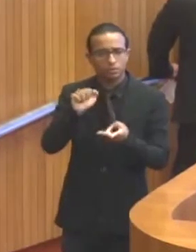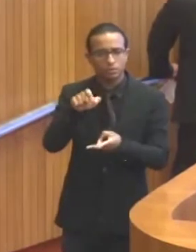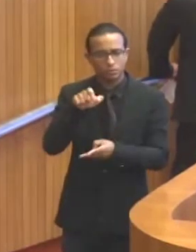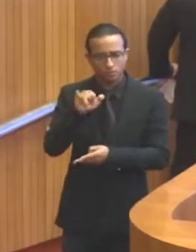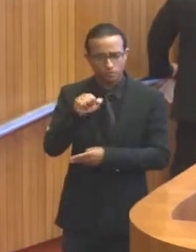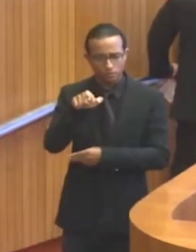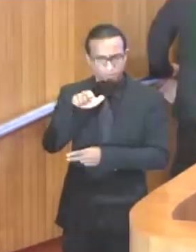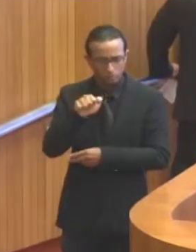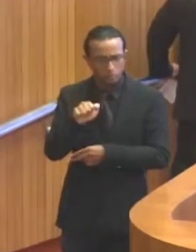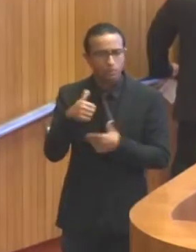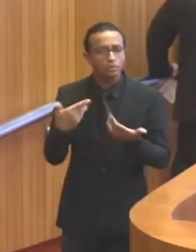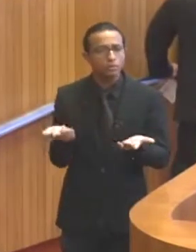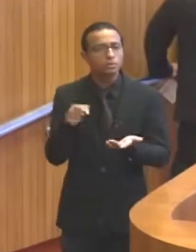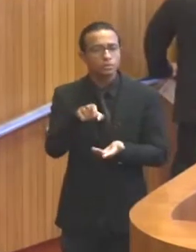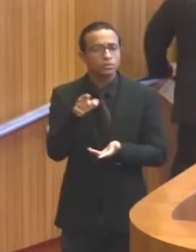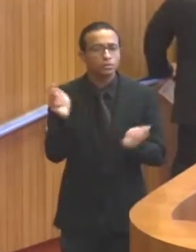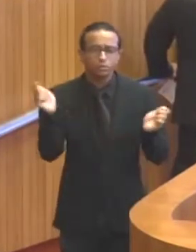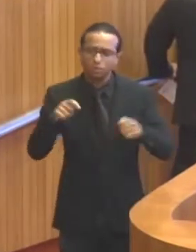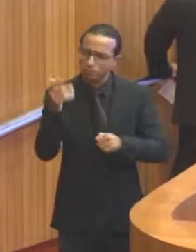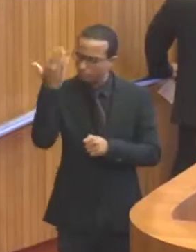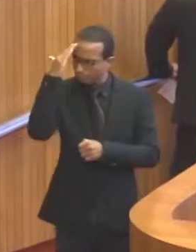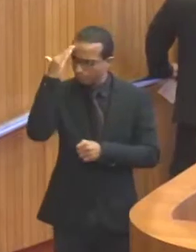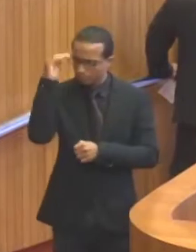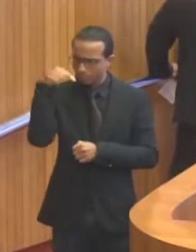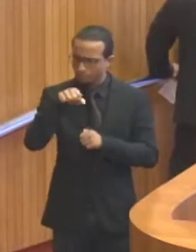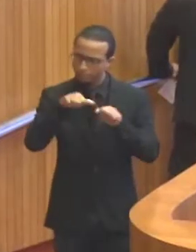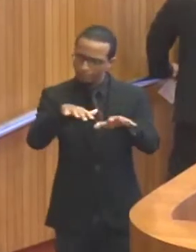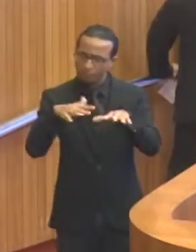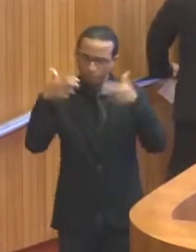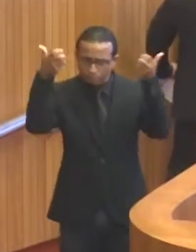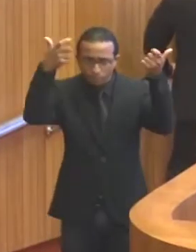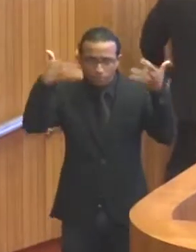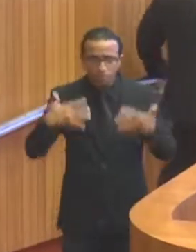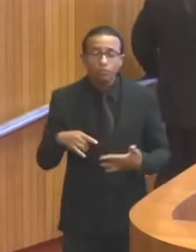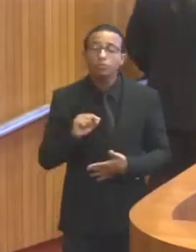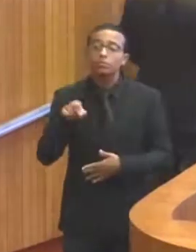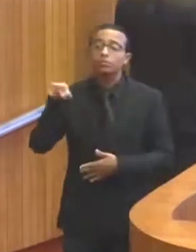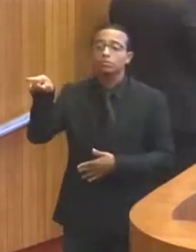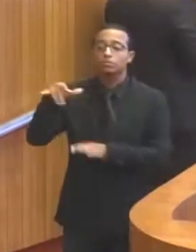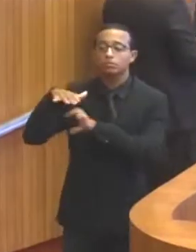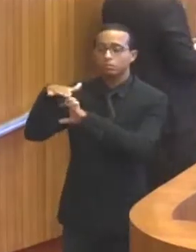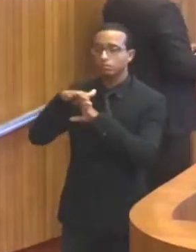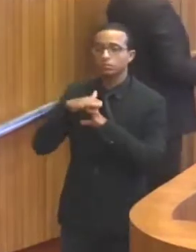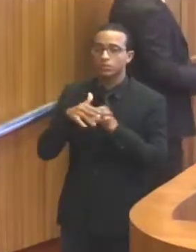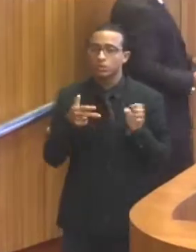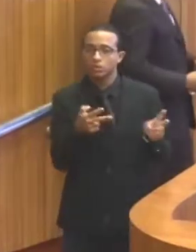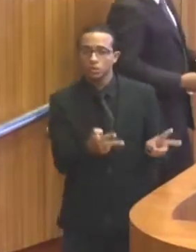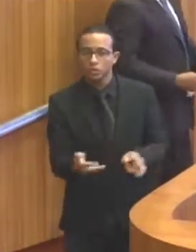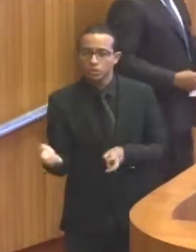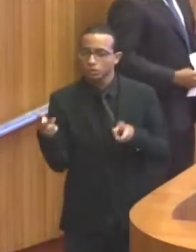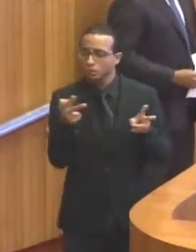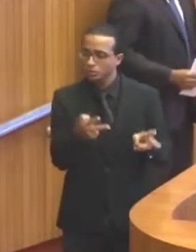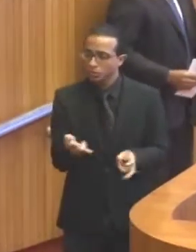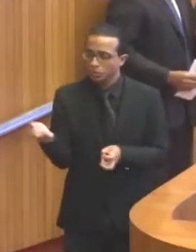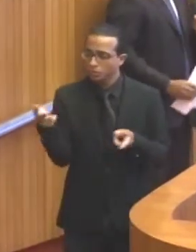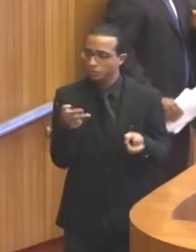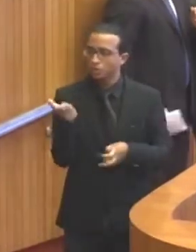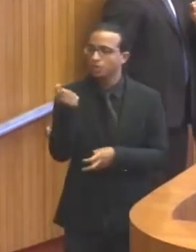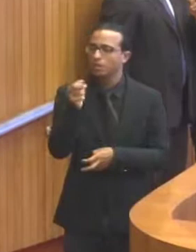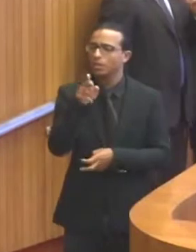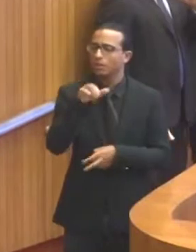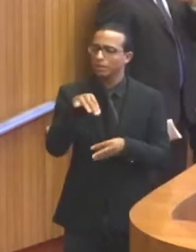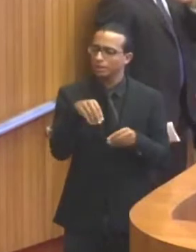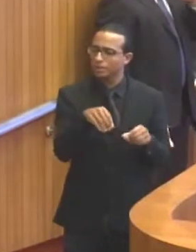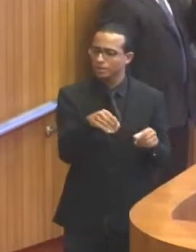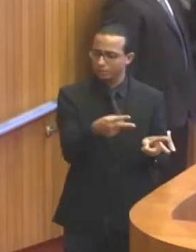ficou claro nesta audiência é que a empresa que está extraindo areia do Rio Munim,